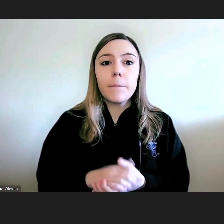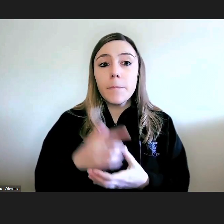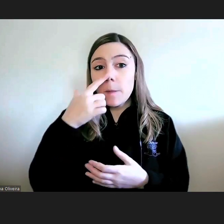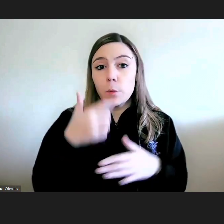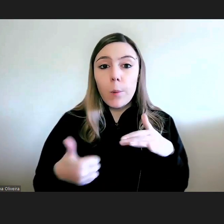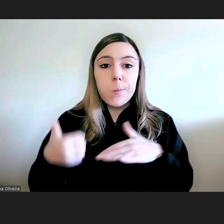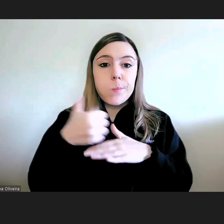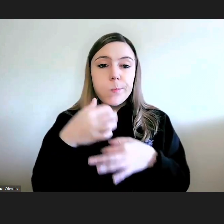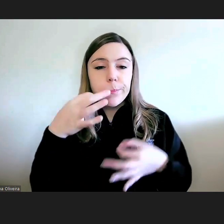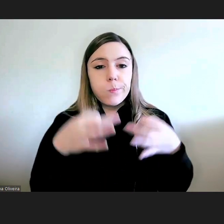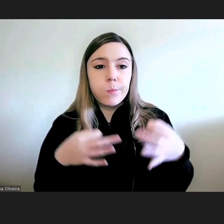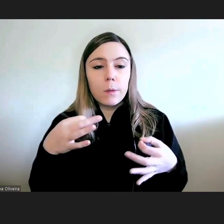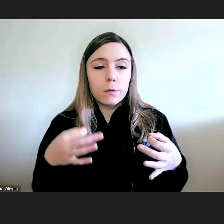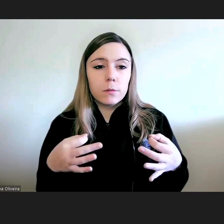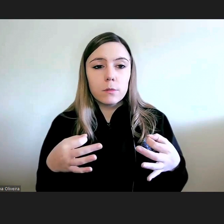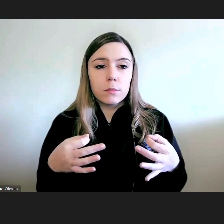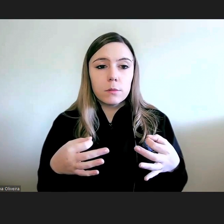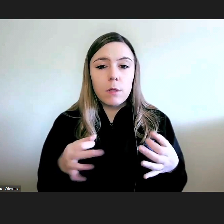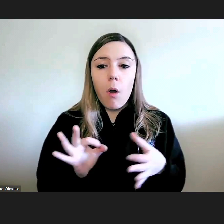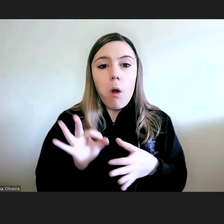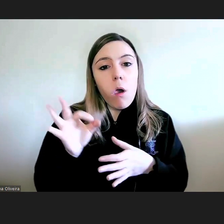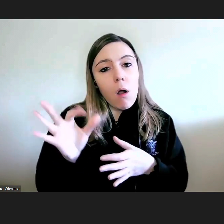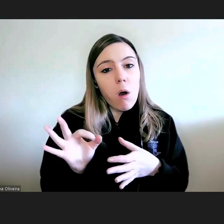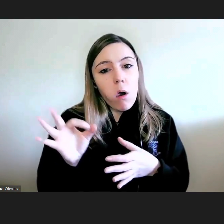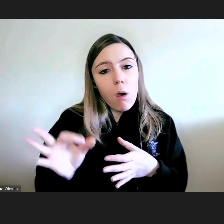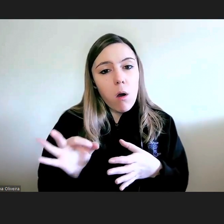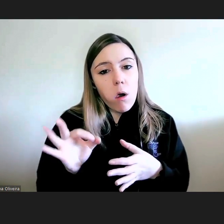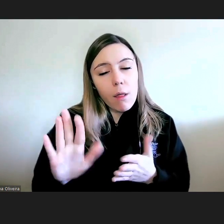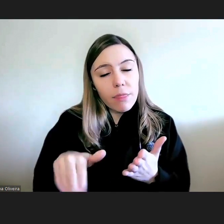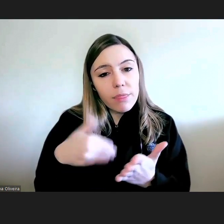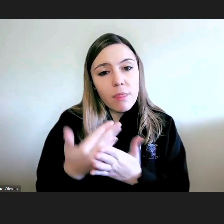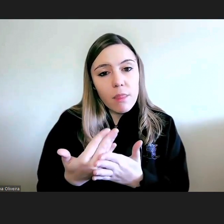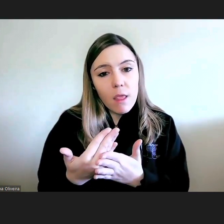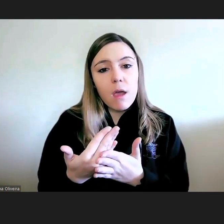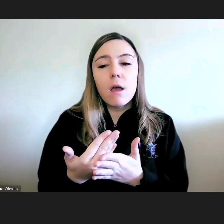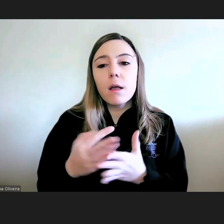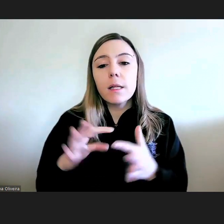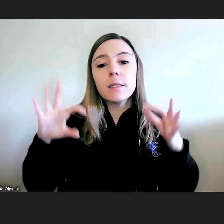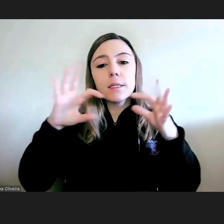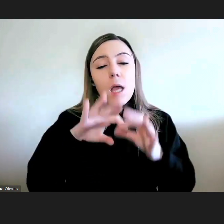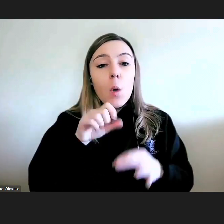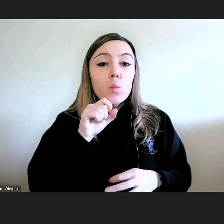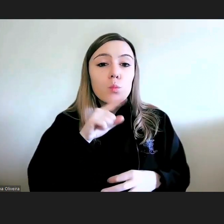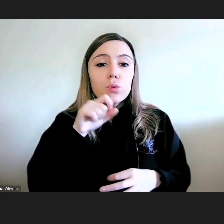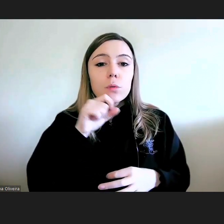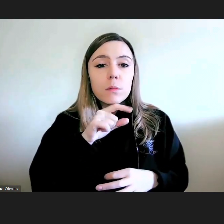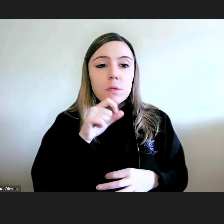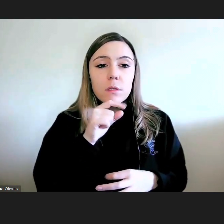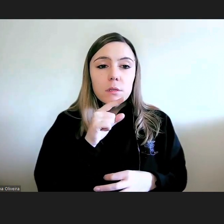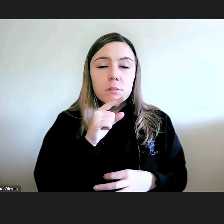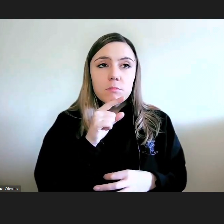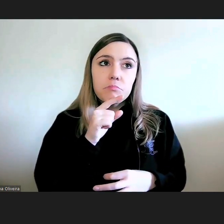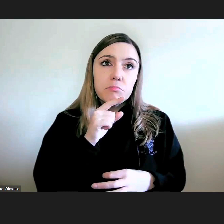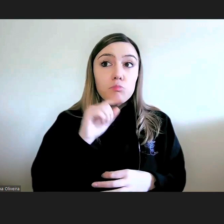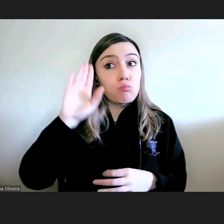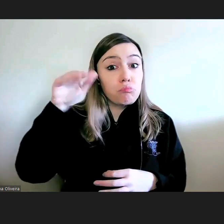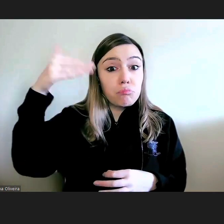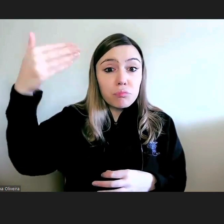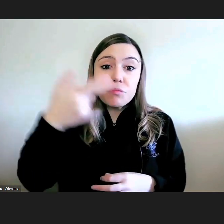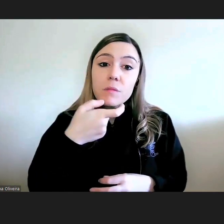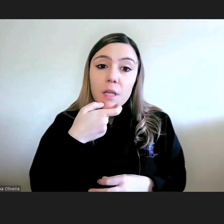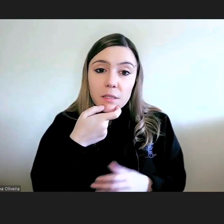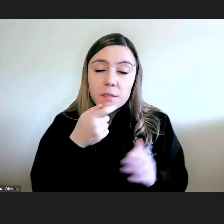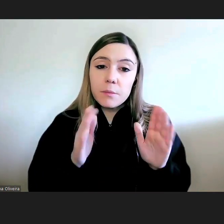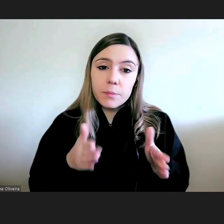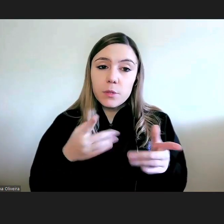com algumas sugestões quanto a possibilidades de consagração no futuro se vierem a ser